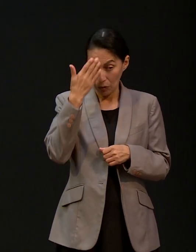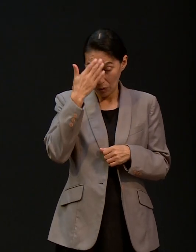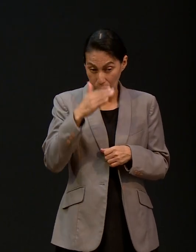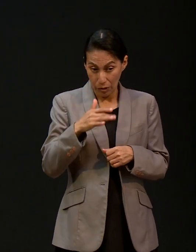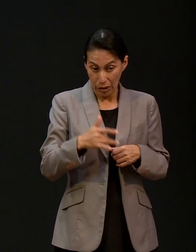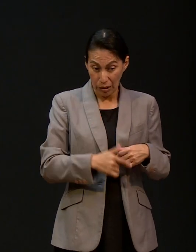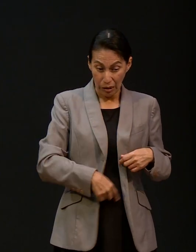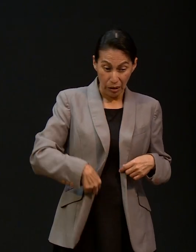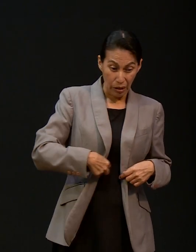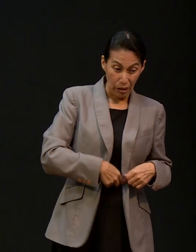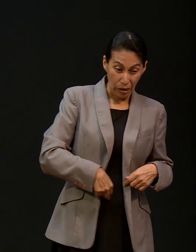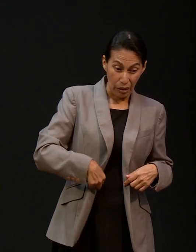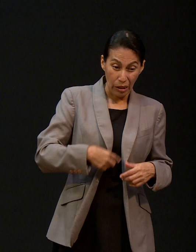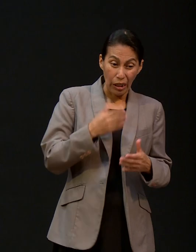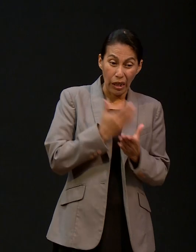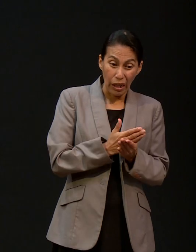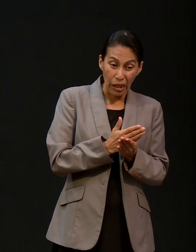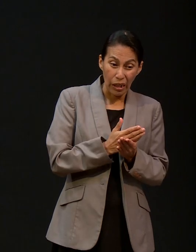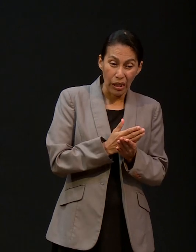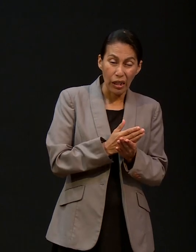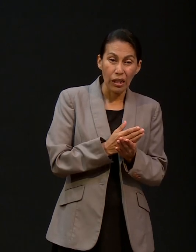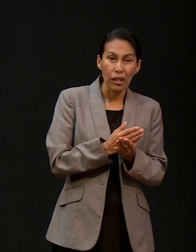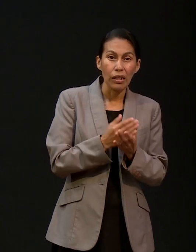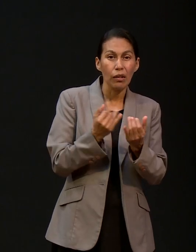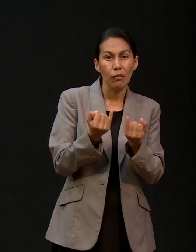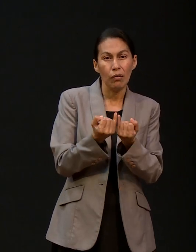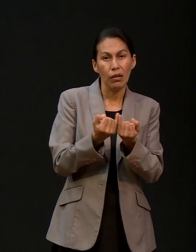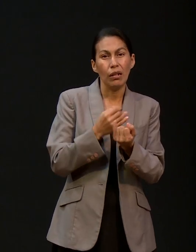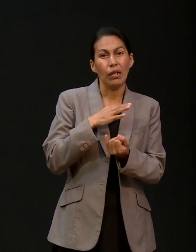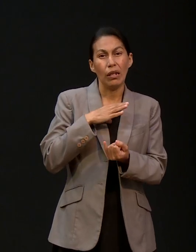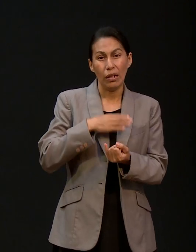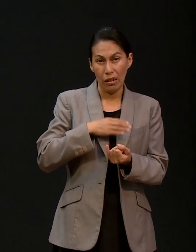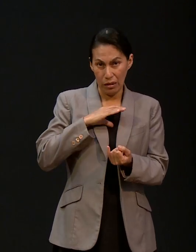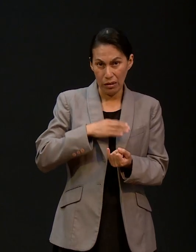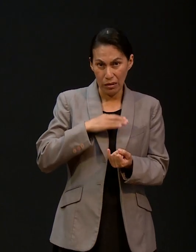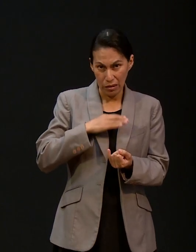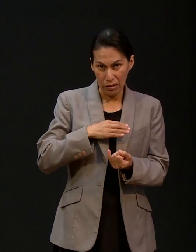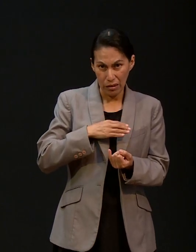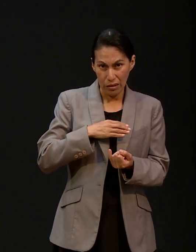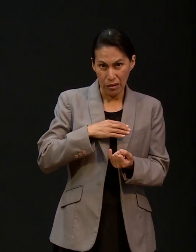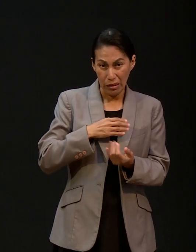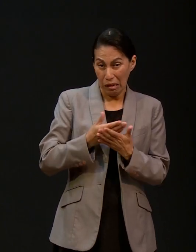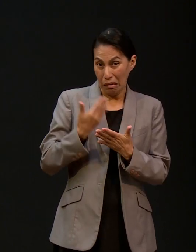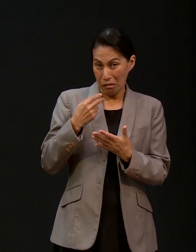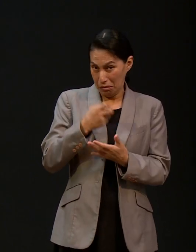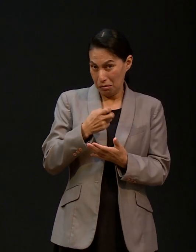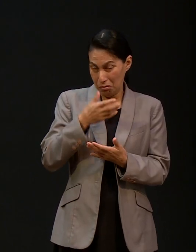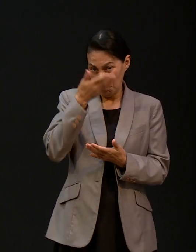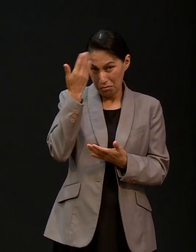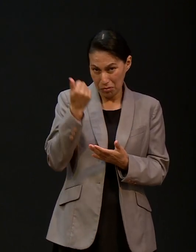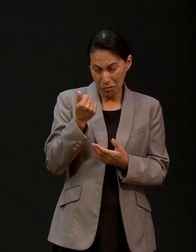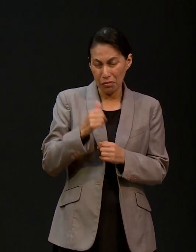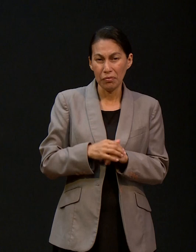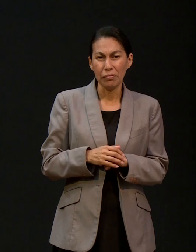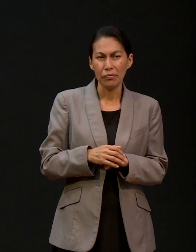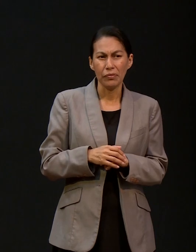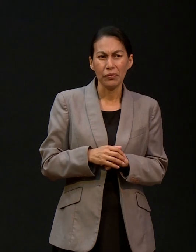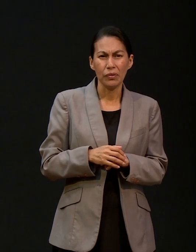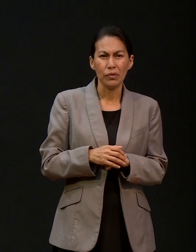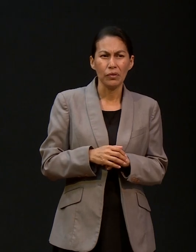infarto intestinal, también tenía un cáncer. Que en ese momento no nos enteramos. nos dijeron. No nos enteramos. Sí